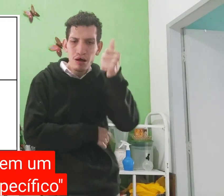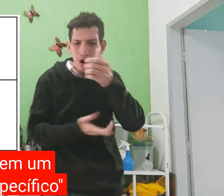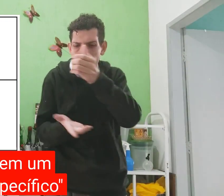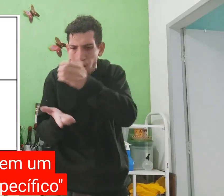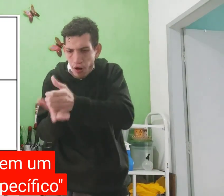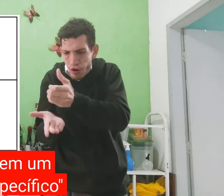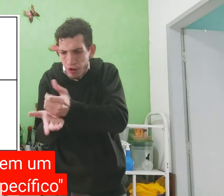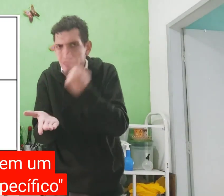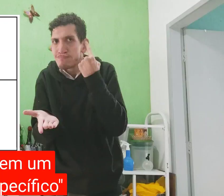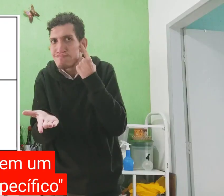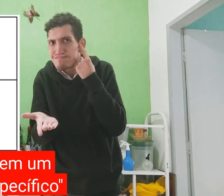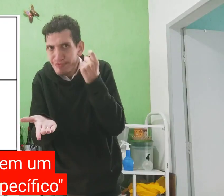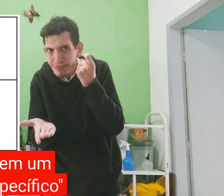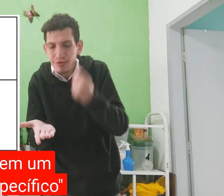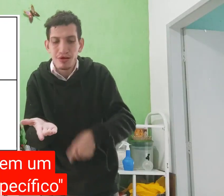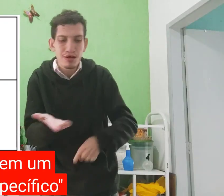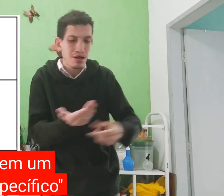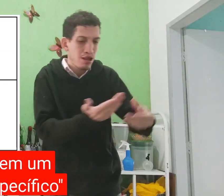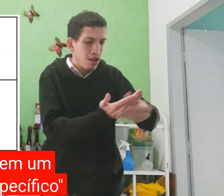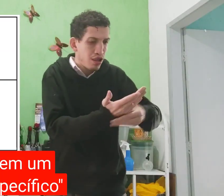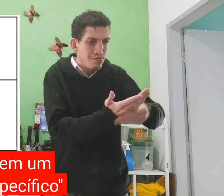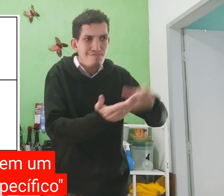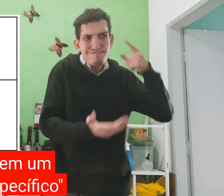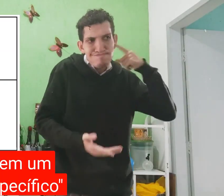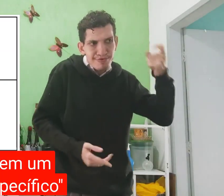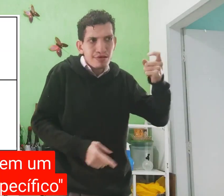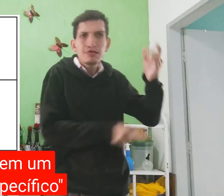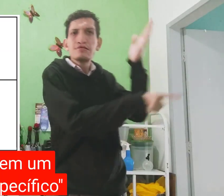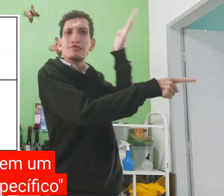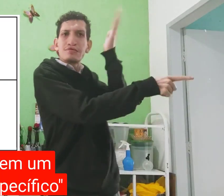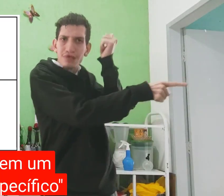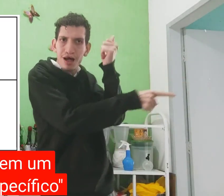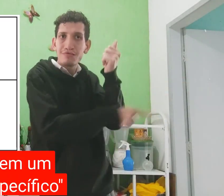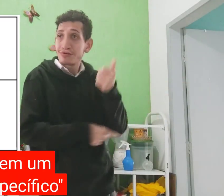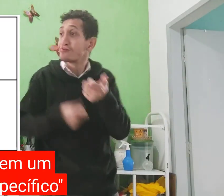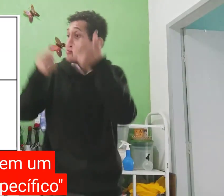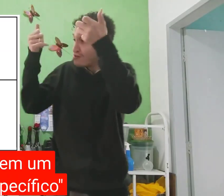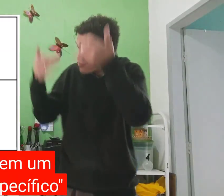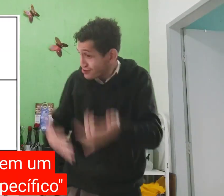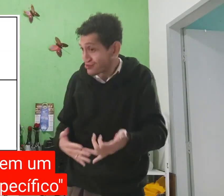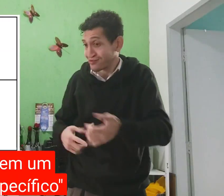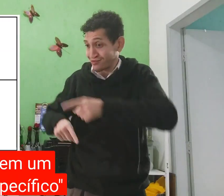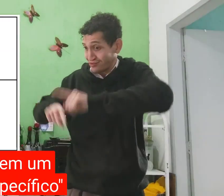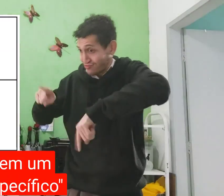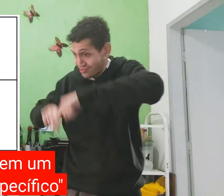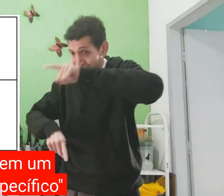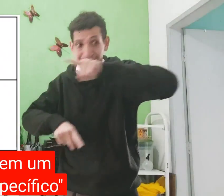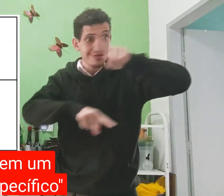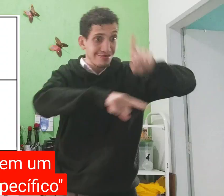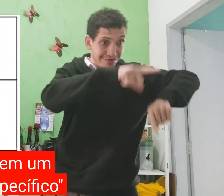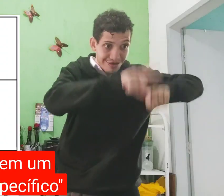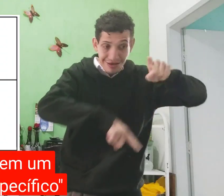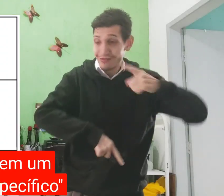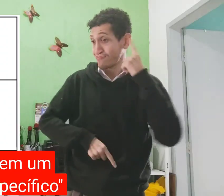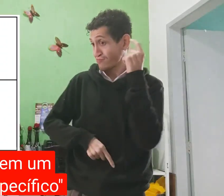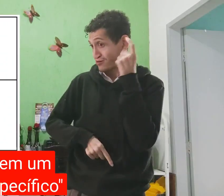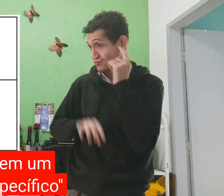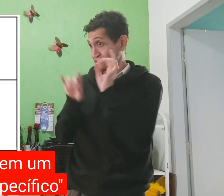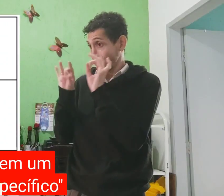Ela sabe o óculos, barulho, o livro, barulho, ela sabe. Aí eu expliquei. Cada